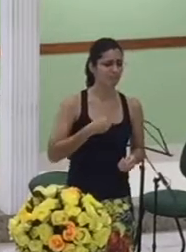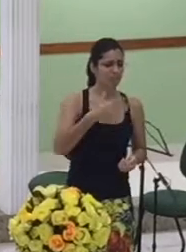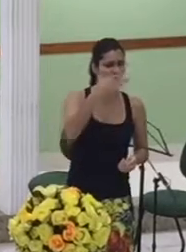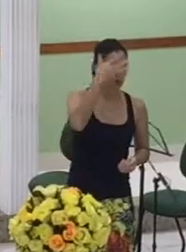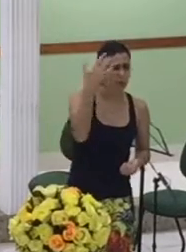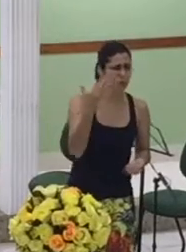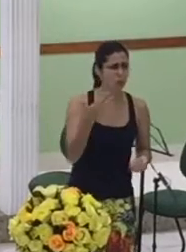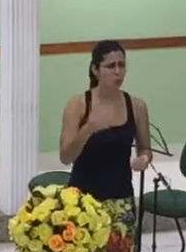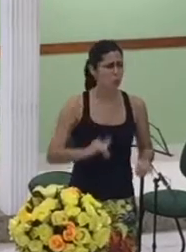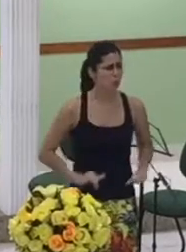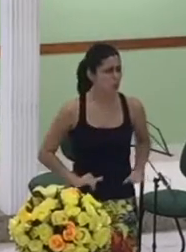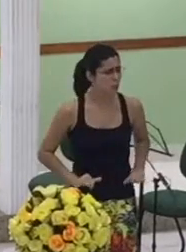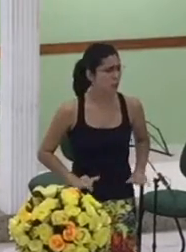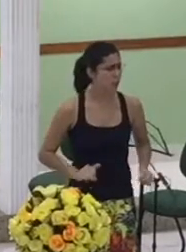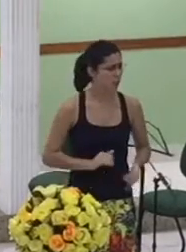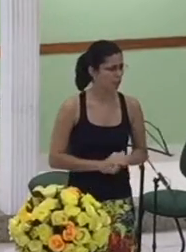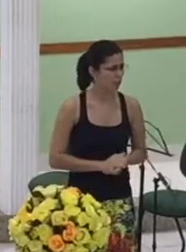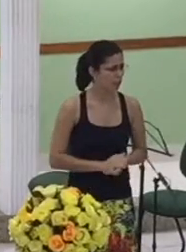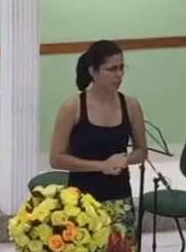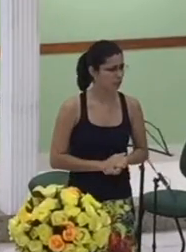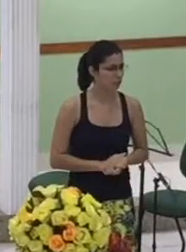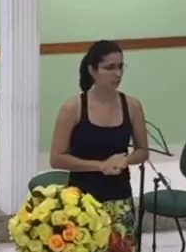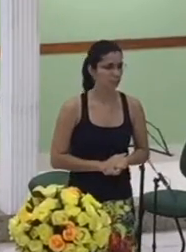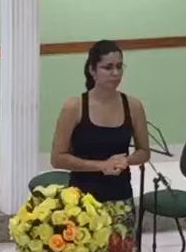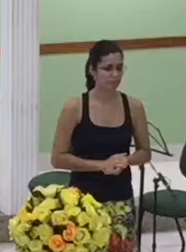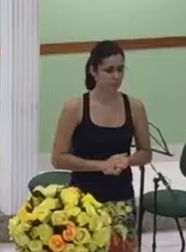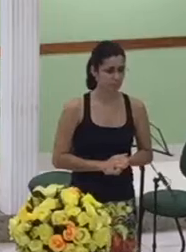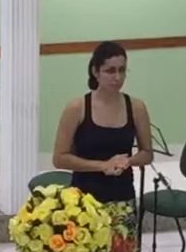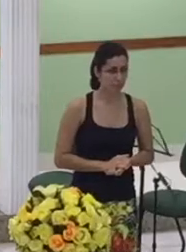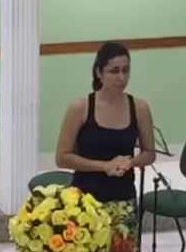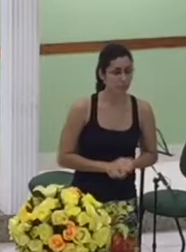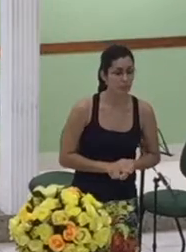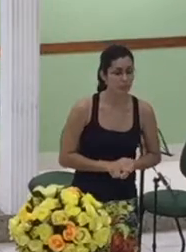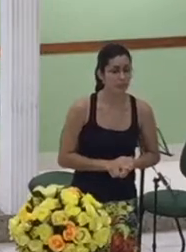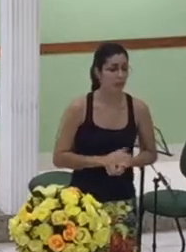nessa época as mulheres sequer eram contadas entre as pessoas